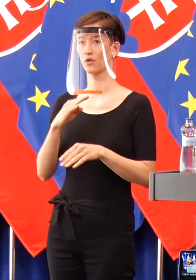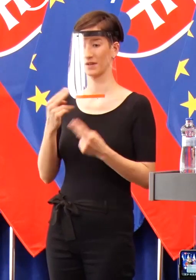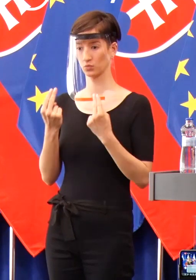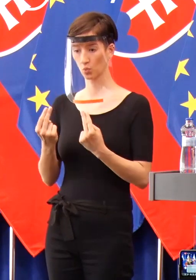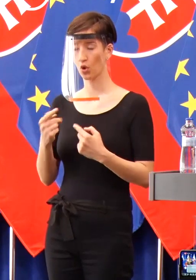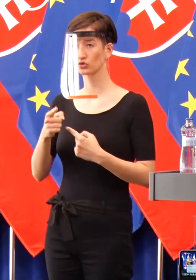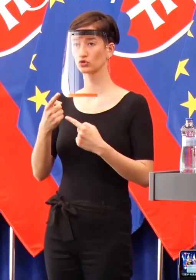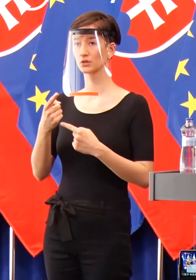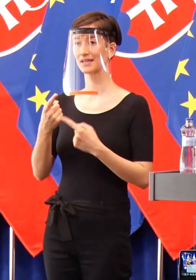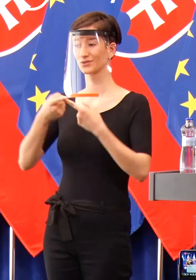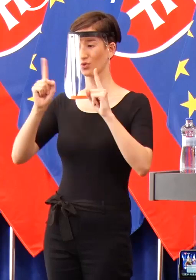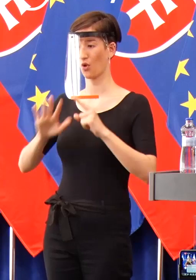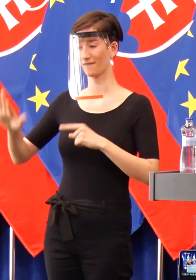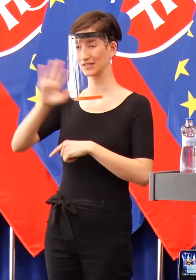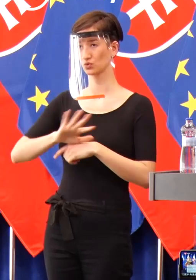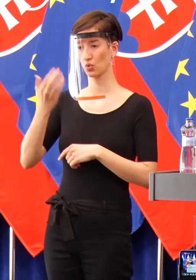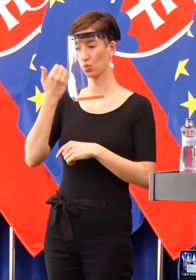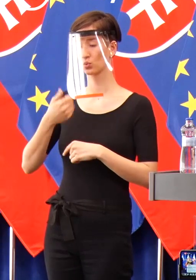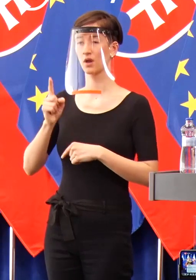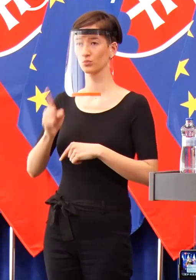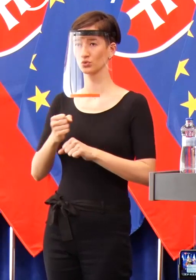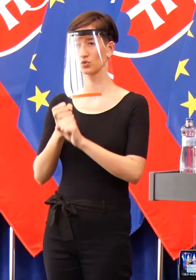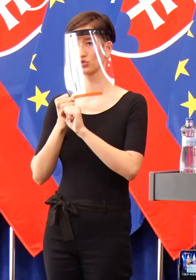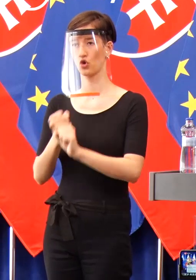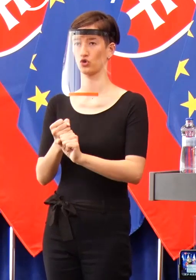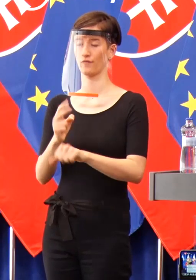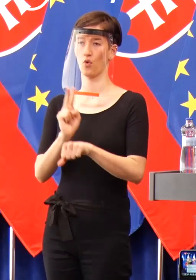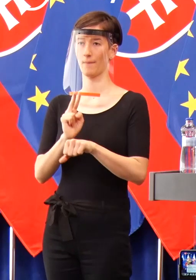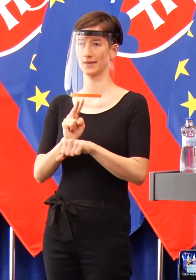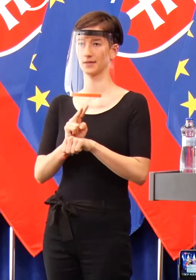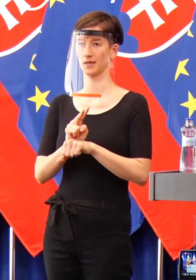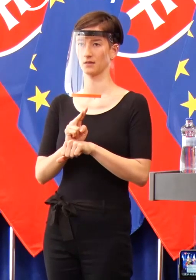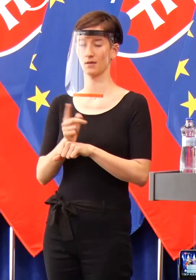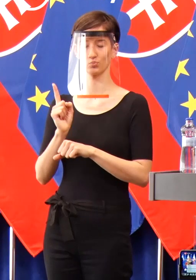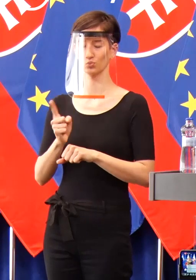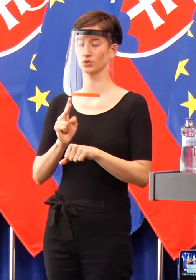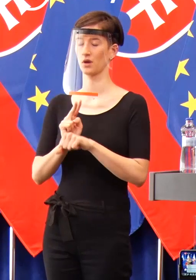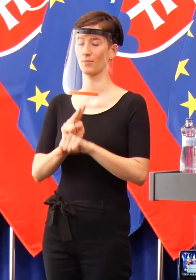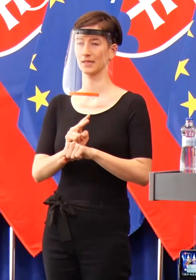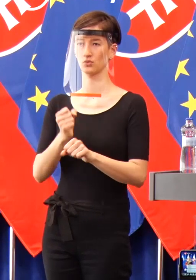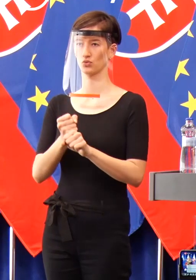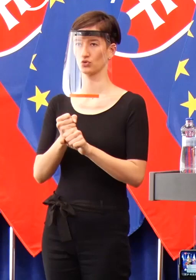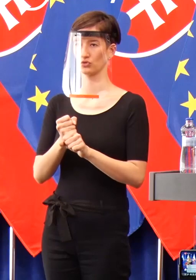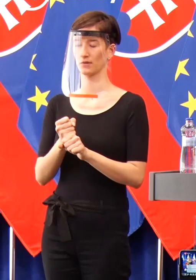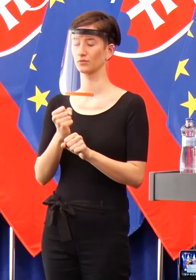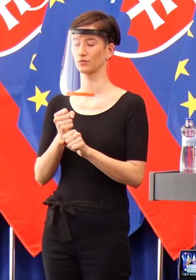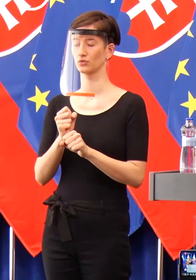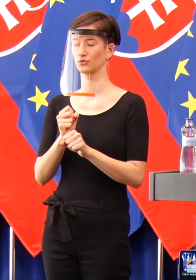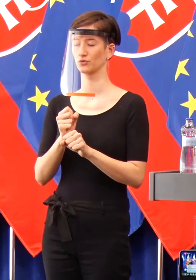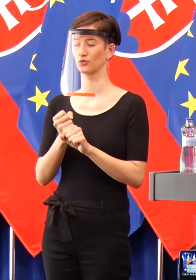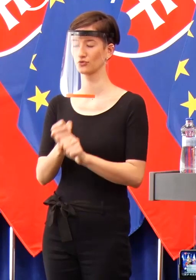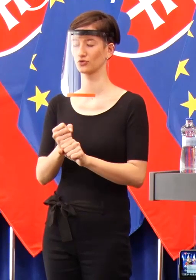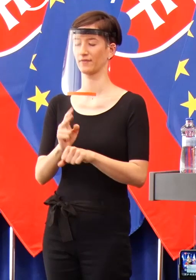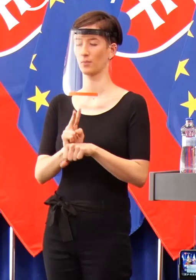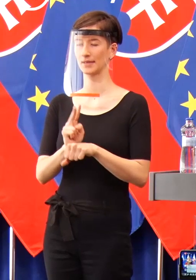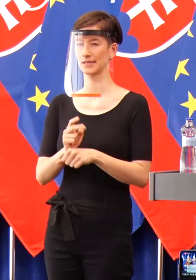dodržiavať opatrenia, ktoré si myslím, že sú stále efektívne a stále majú svoj zmysel. Taktiež by